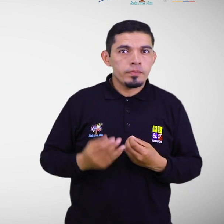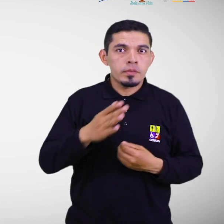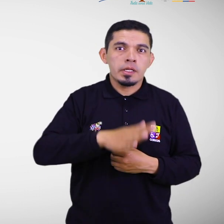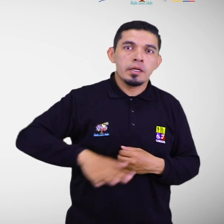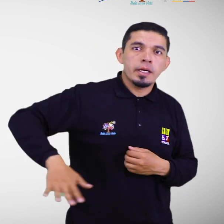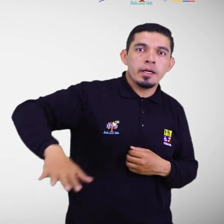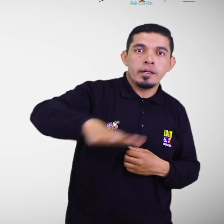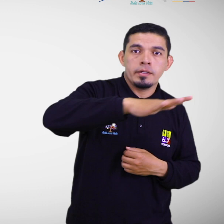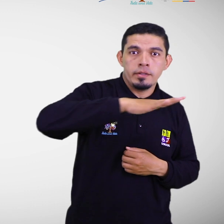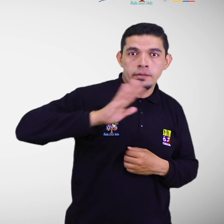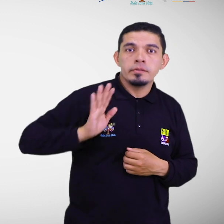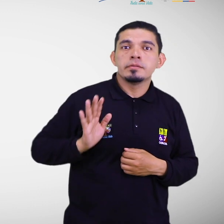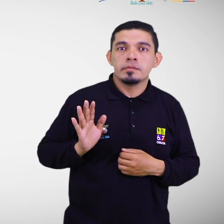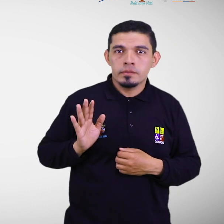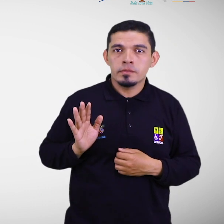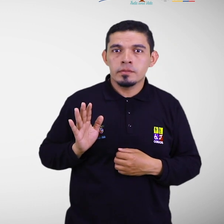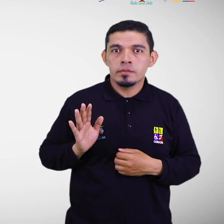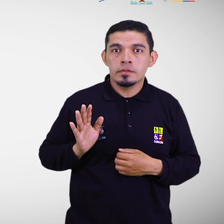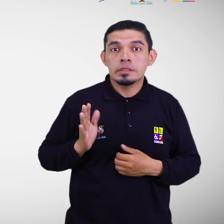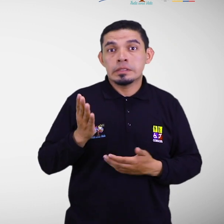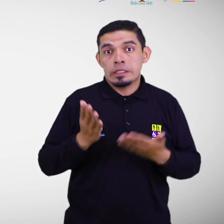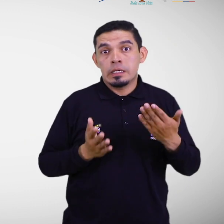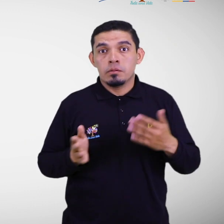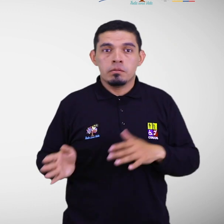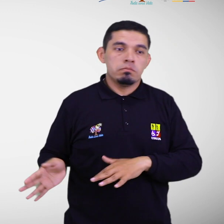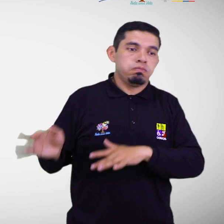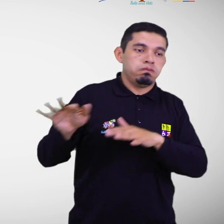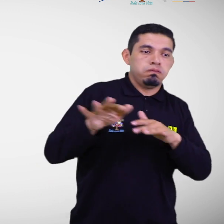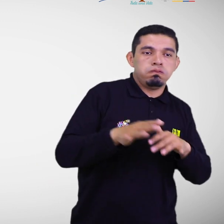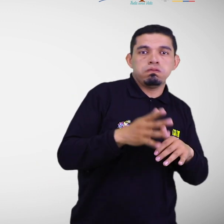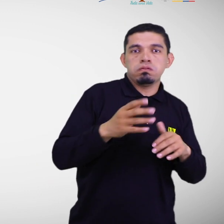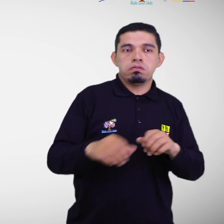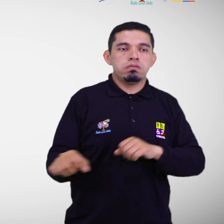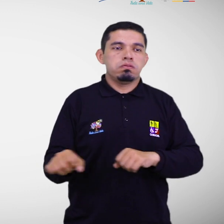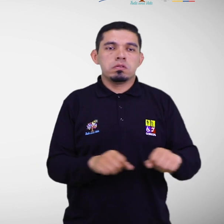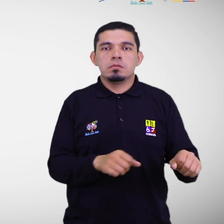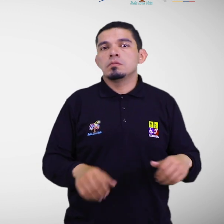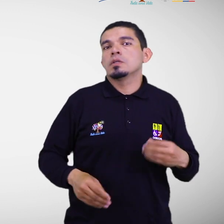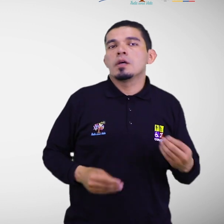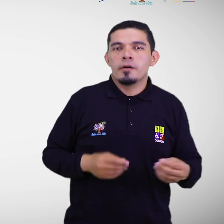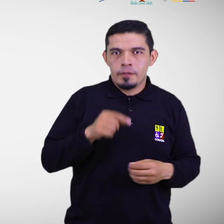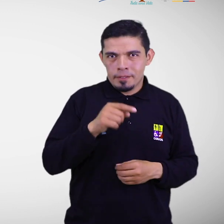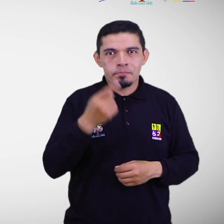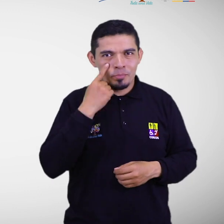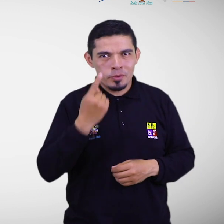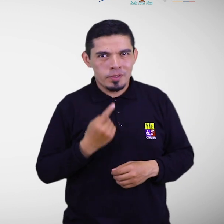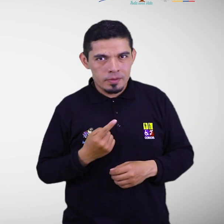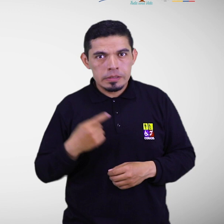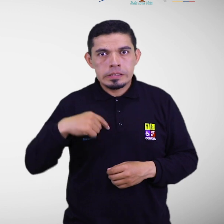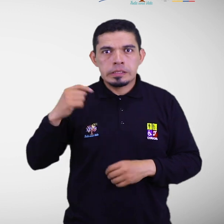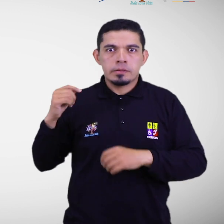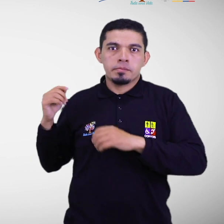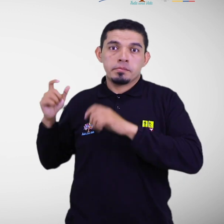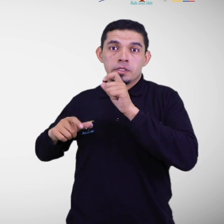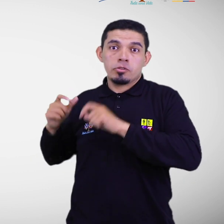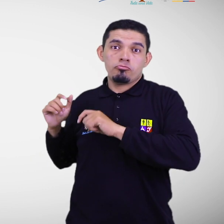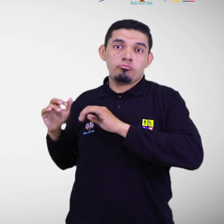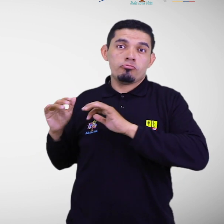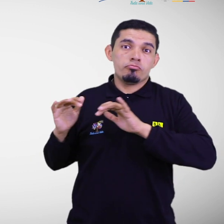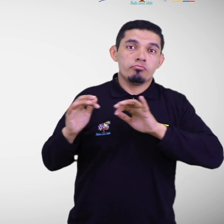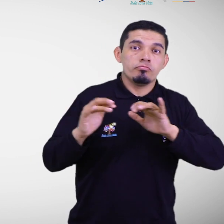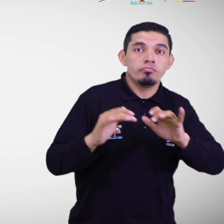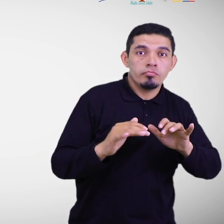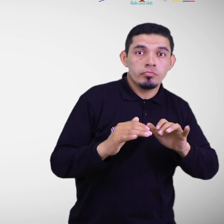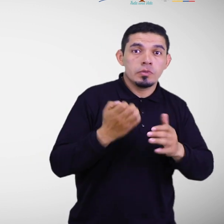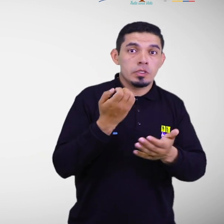es decir en la zona donde podría darse la emergencia o desastre. Requiere de la movilización de recurso humano, económico